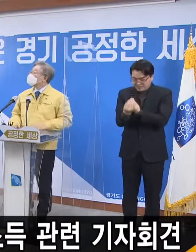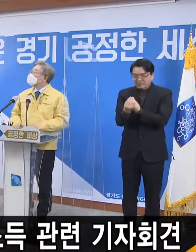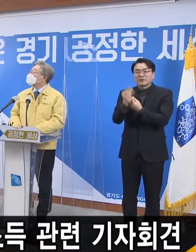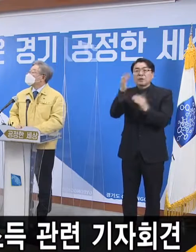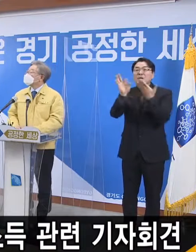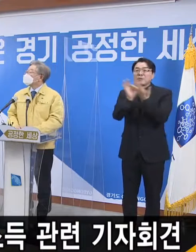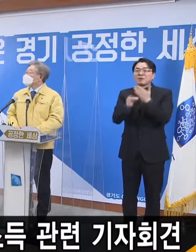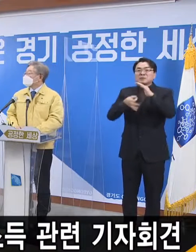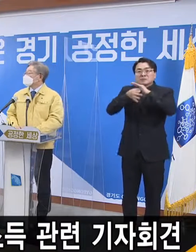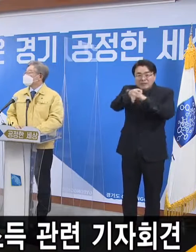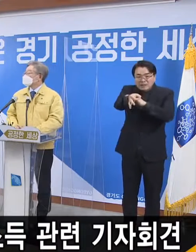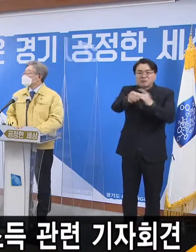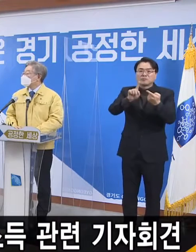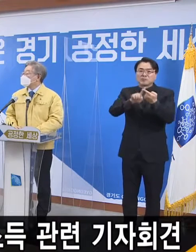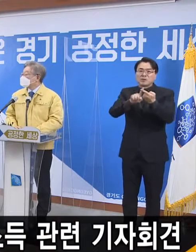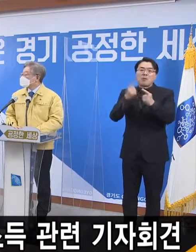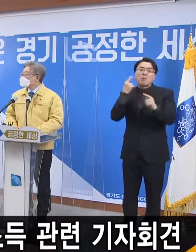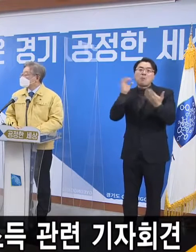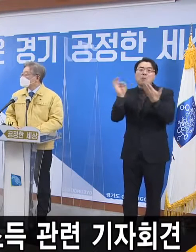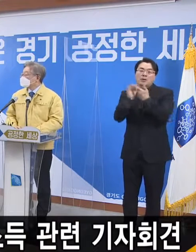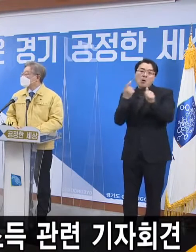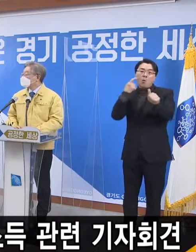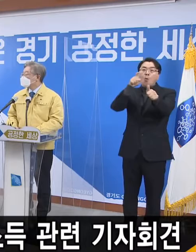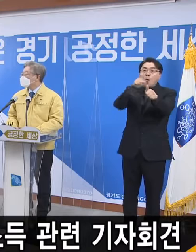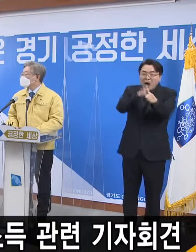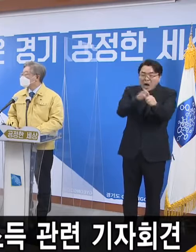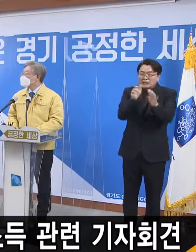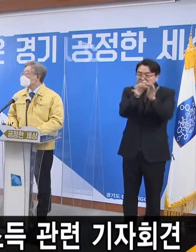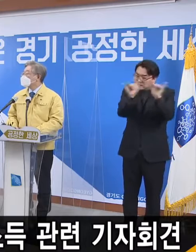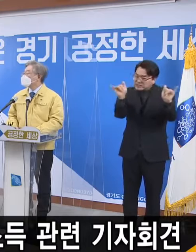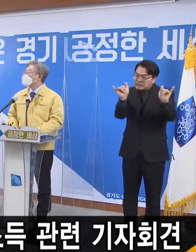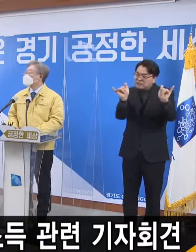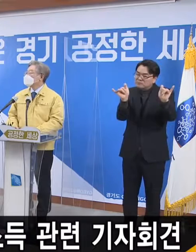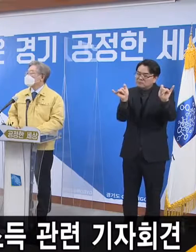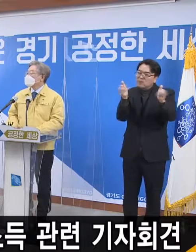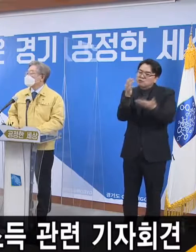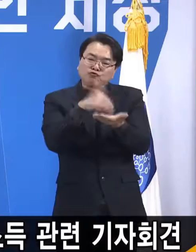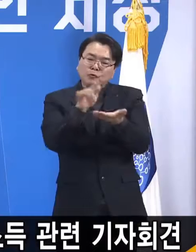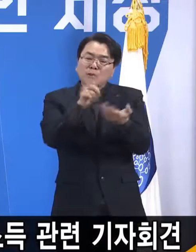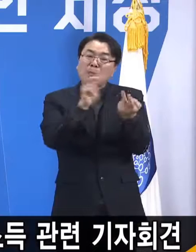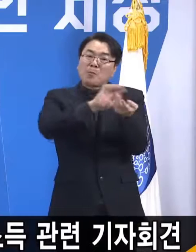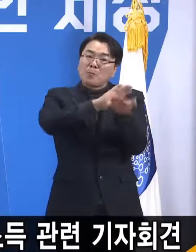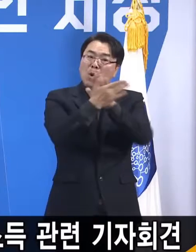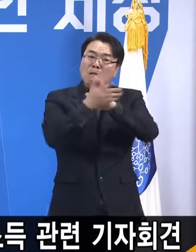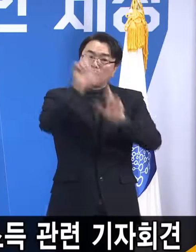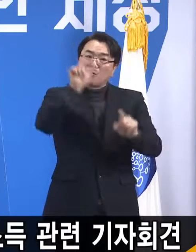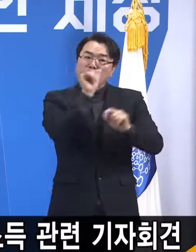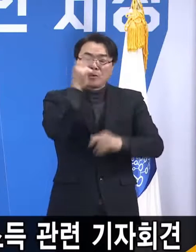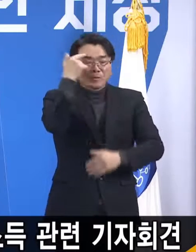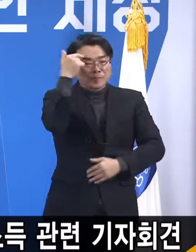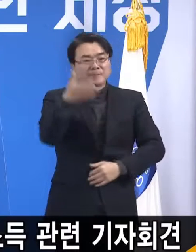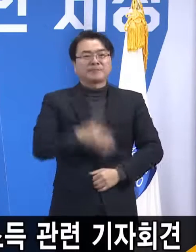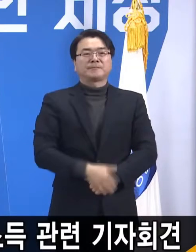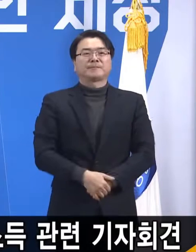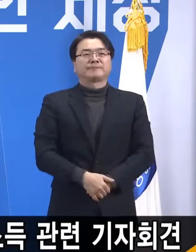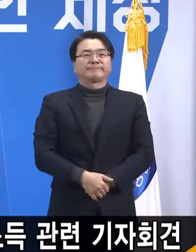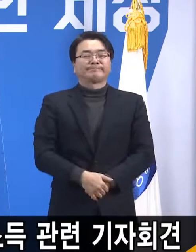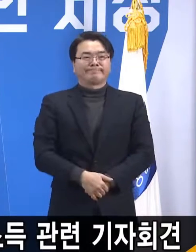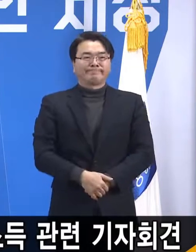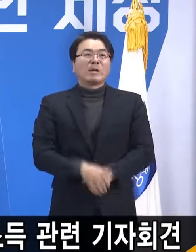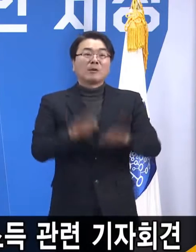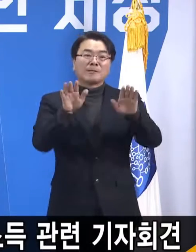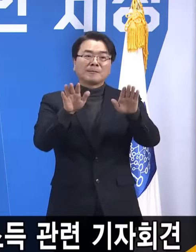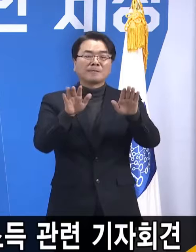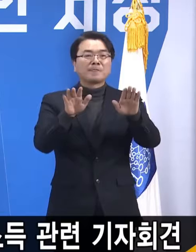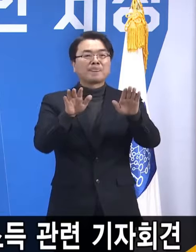하셨는데 확진자 발생자 수 등 기준이 있습니까? 네 이번 질문은 아까 말씀드렸던 것